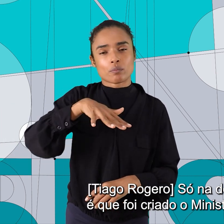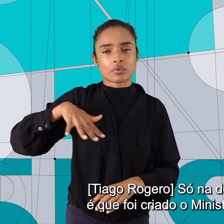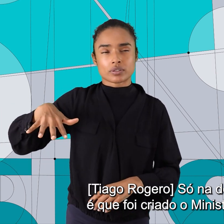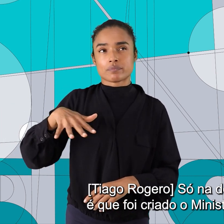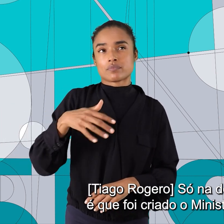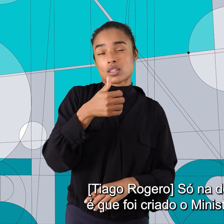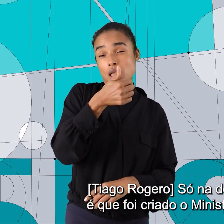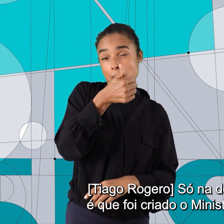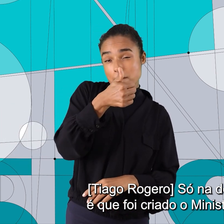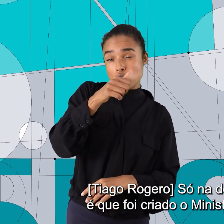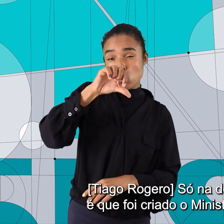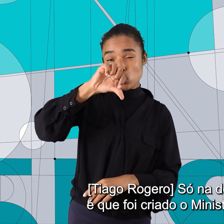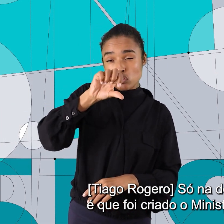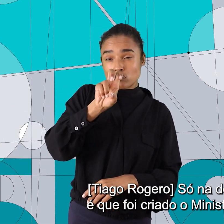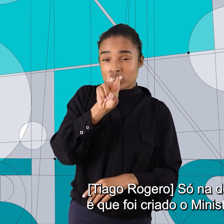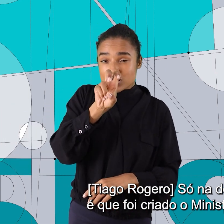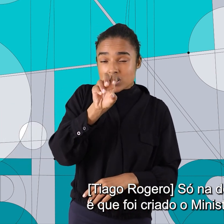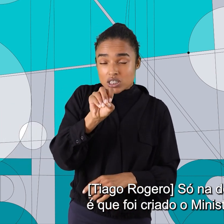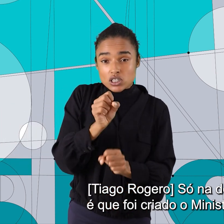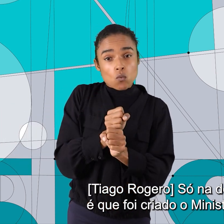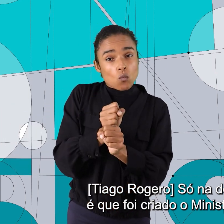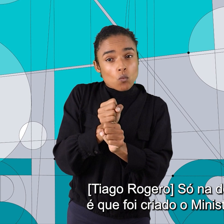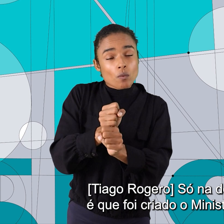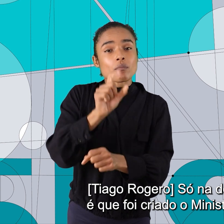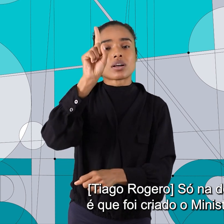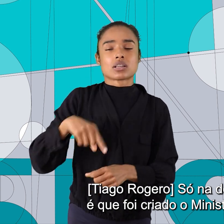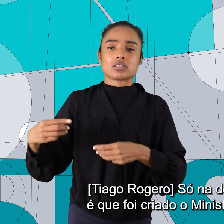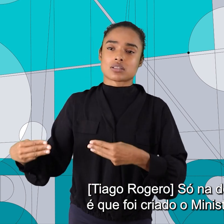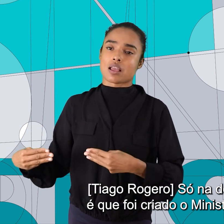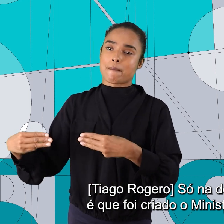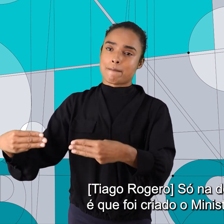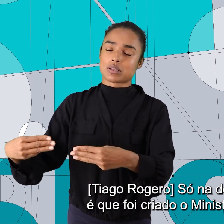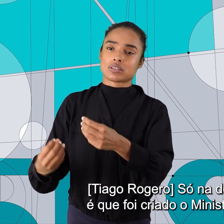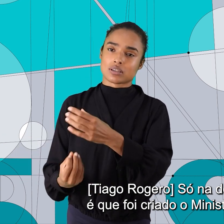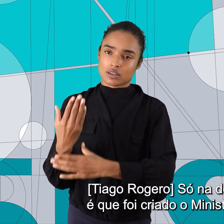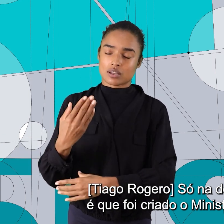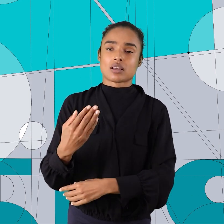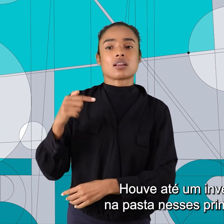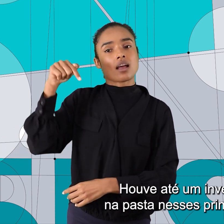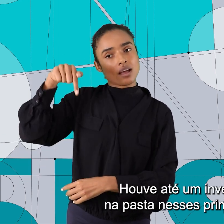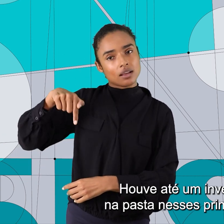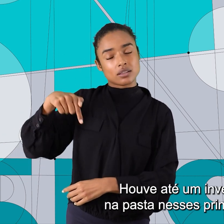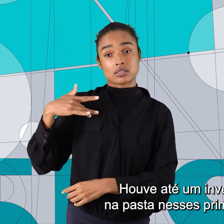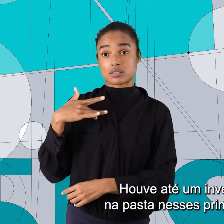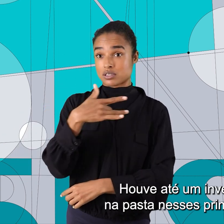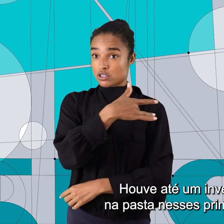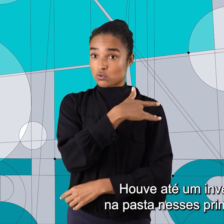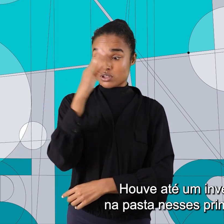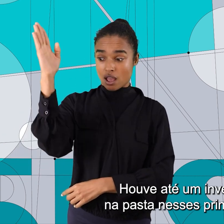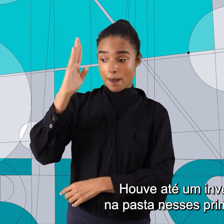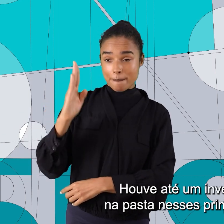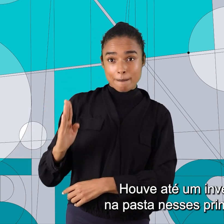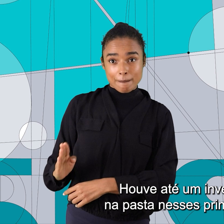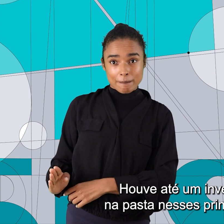Só na década de 50 é que foi criado o Ministério da Saúde. Houve até um investimento na